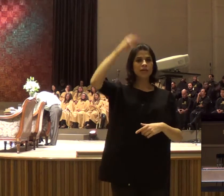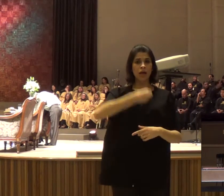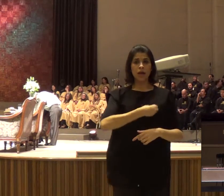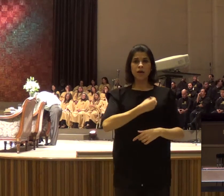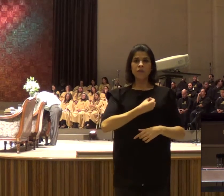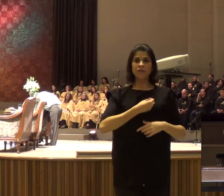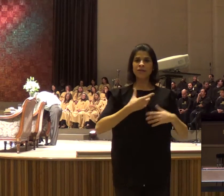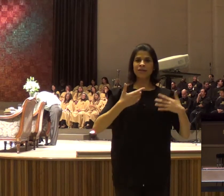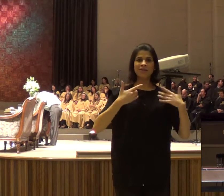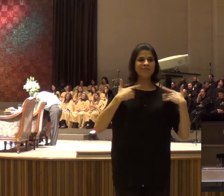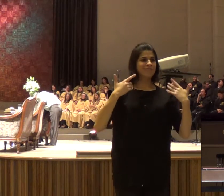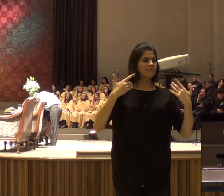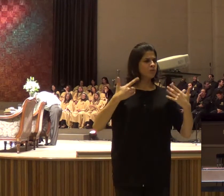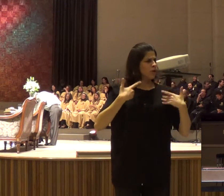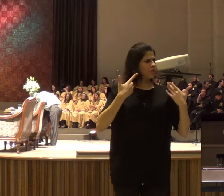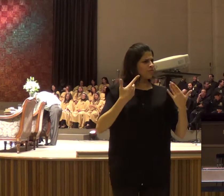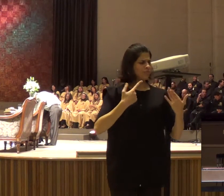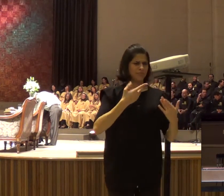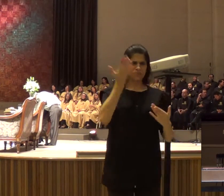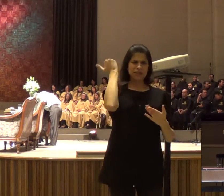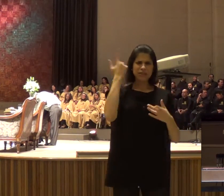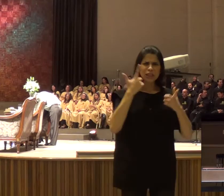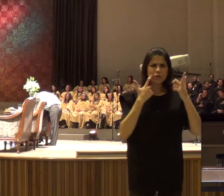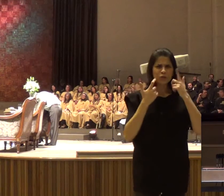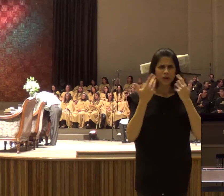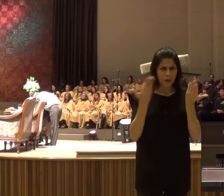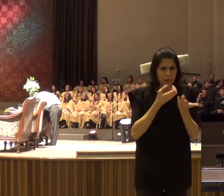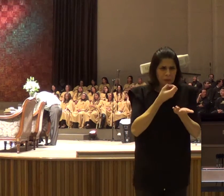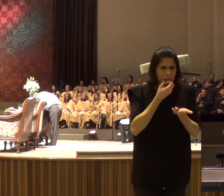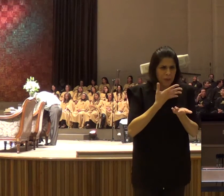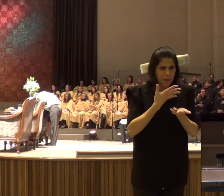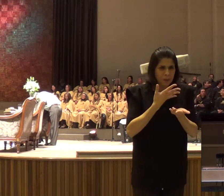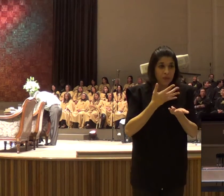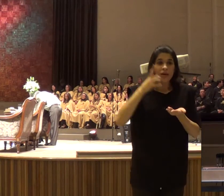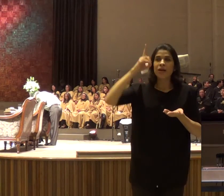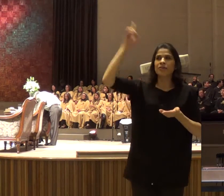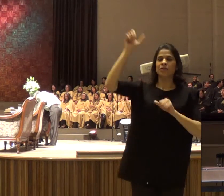e diz, o que aconteceu comigo? O Espírito de Deus, renovou a minha alma,